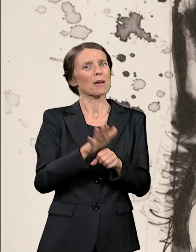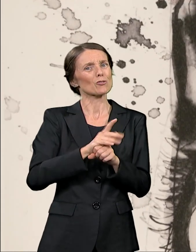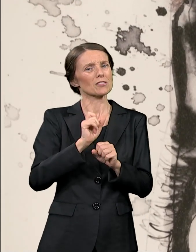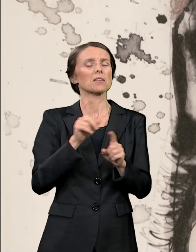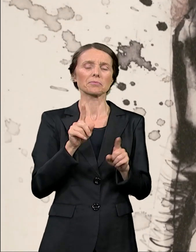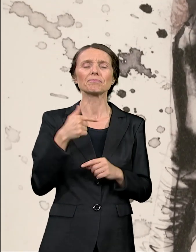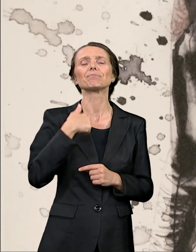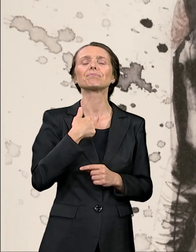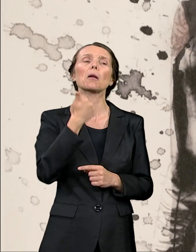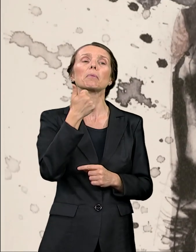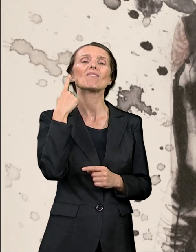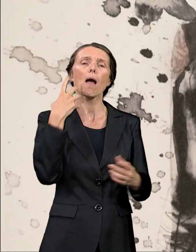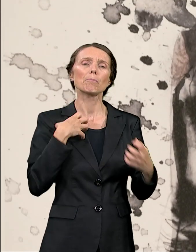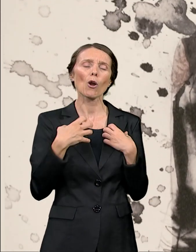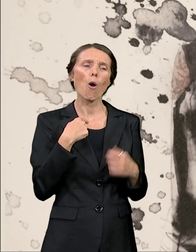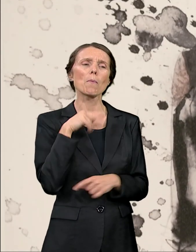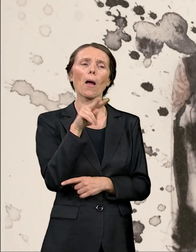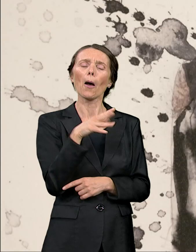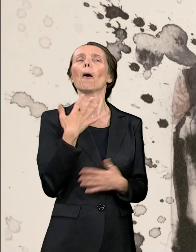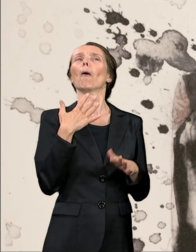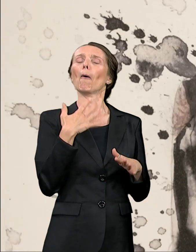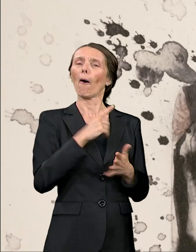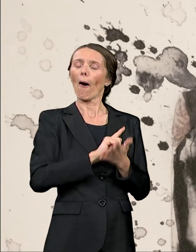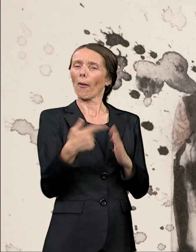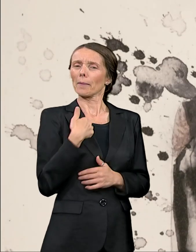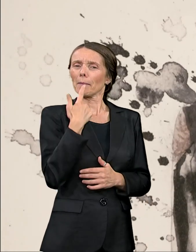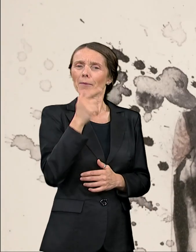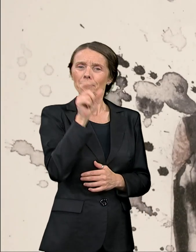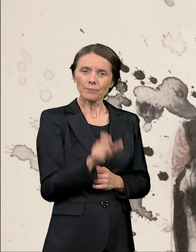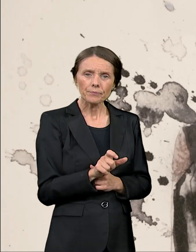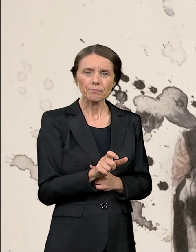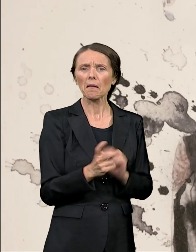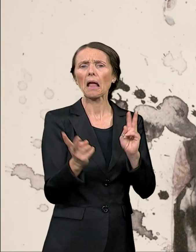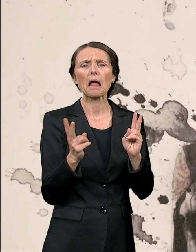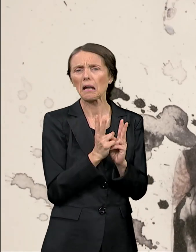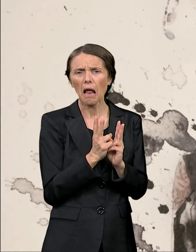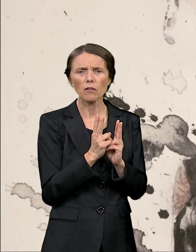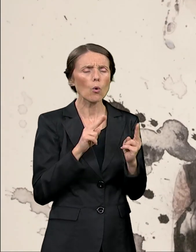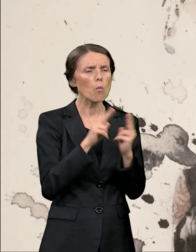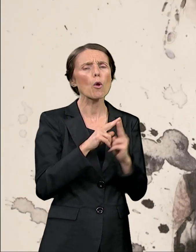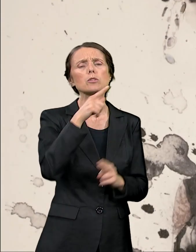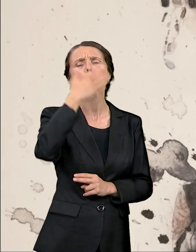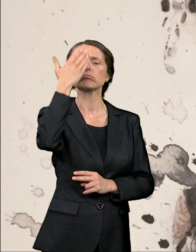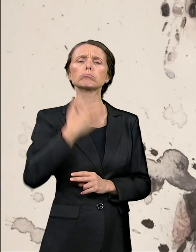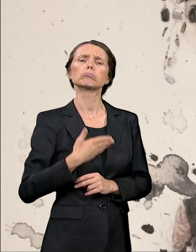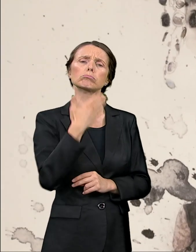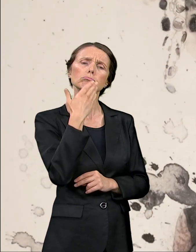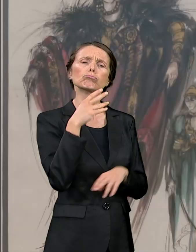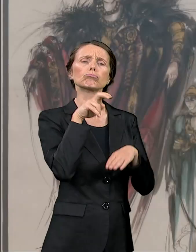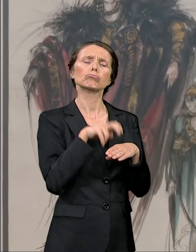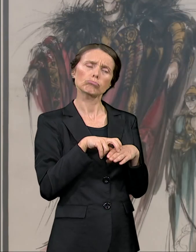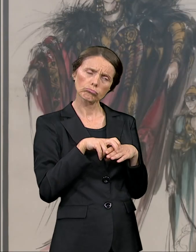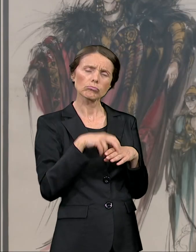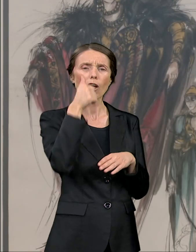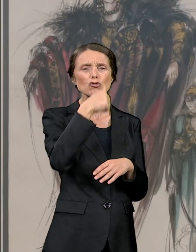zaljubio se na prvi pogled normalno. Vrlo kratko smo se upoznali, ona je bila distancirana, klinula je